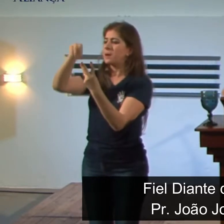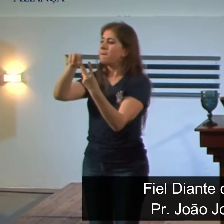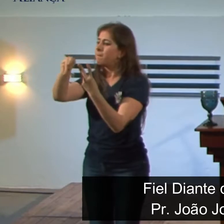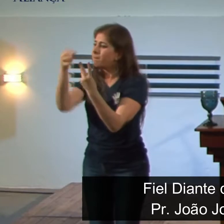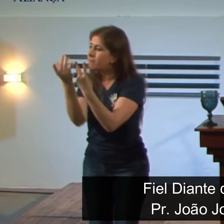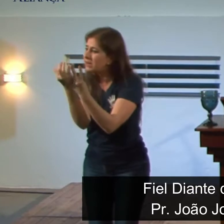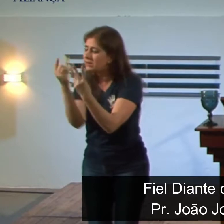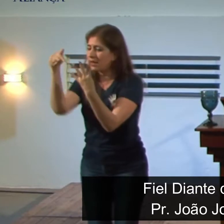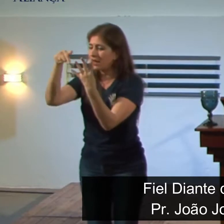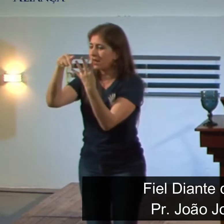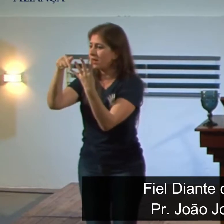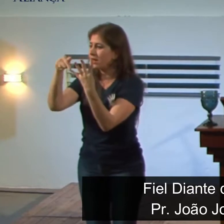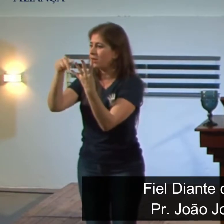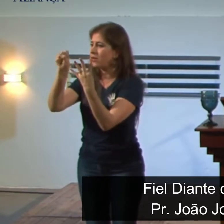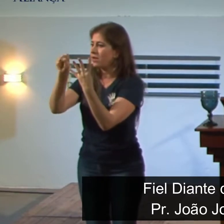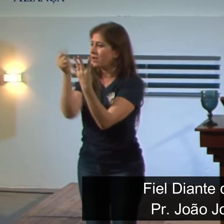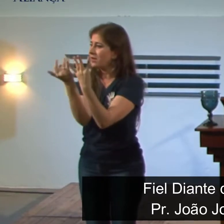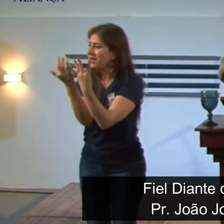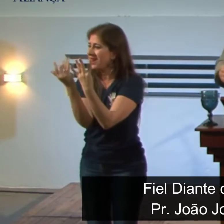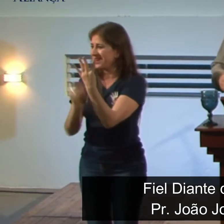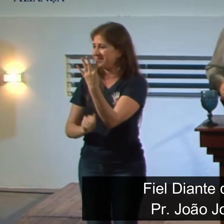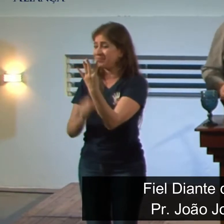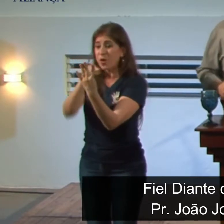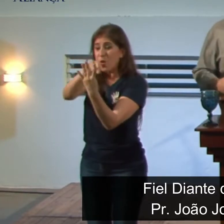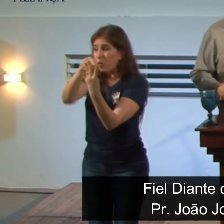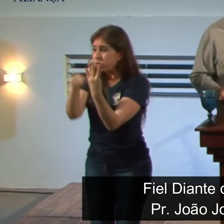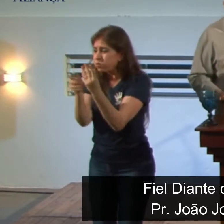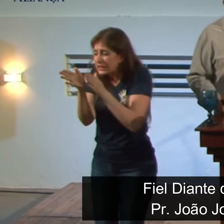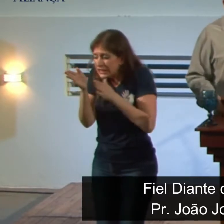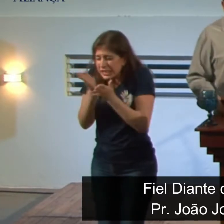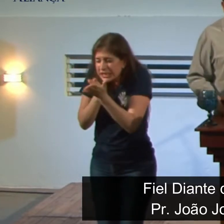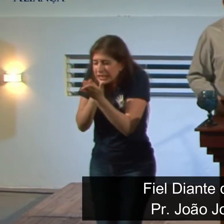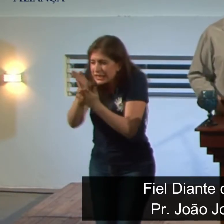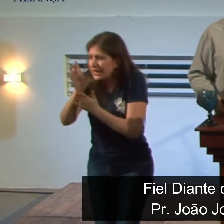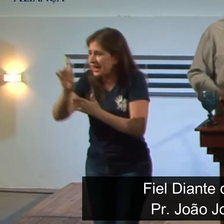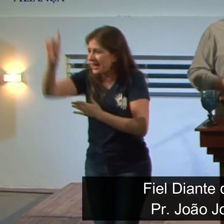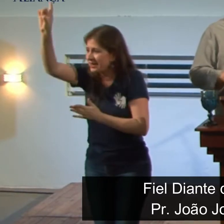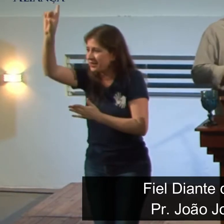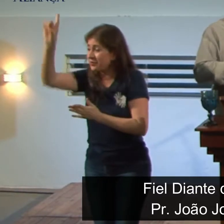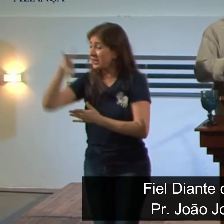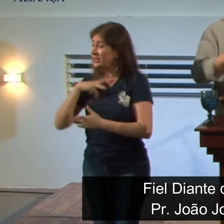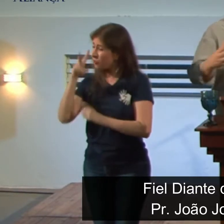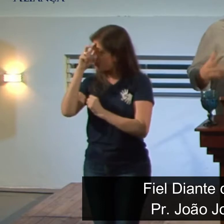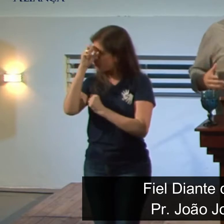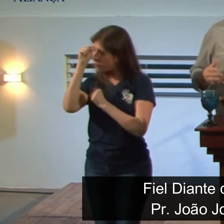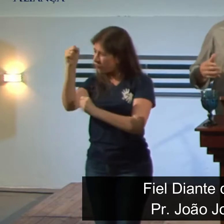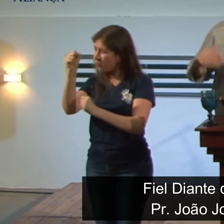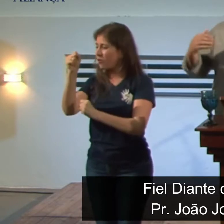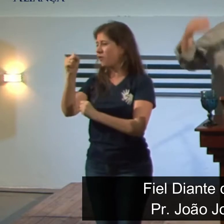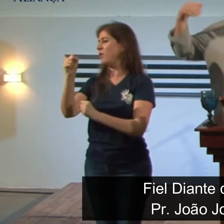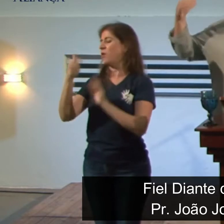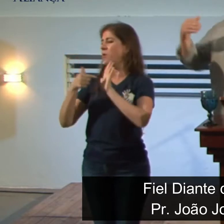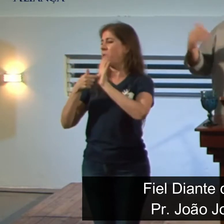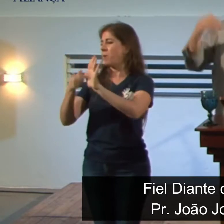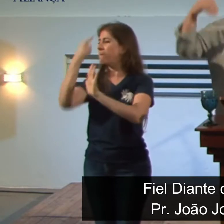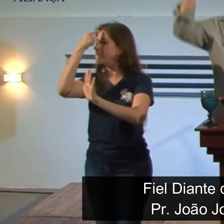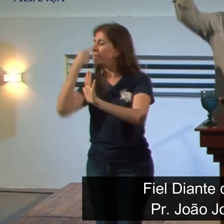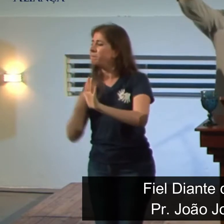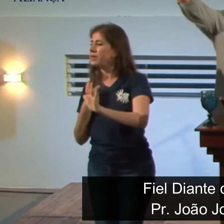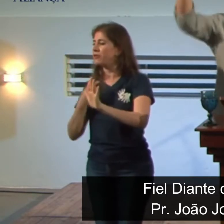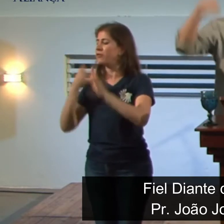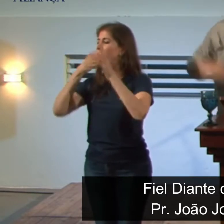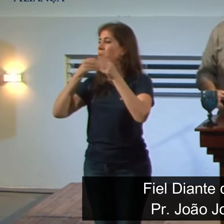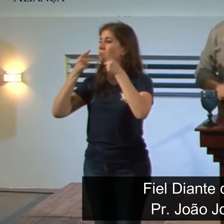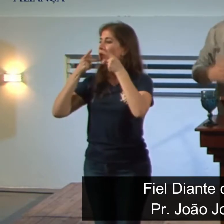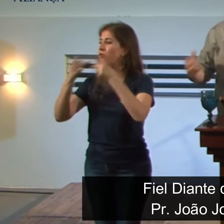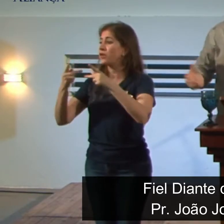como características em comum. A obra também tem um forte caráter profético, é um livro que você, quando lê, você vai ver muitas visões, inclusive